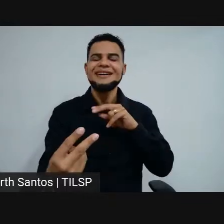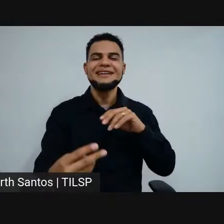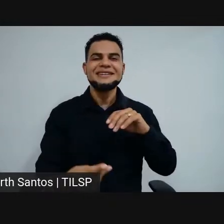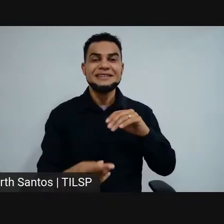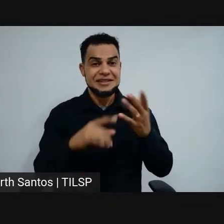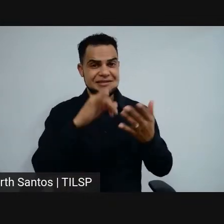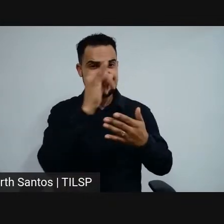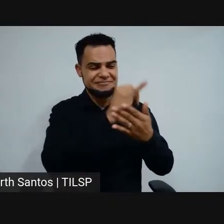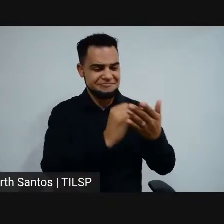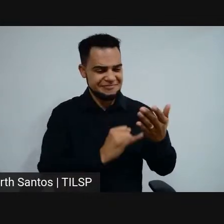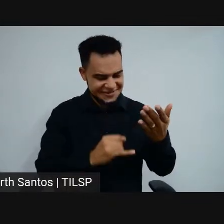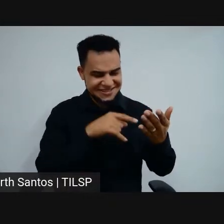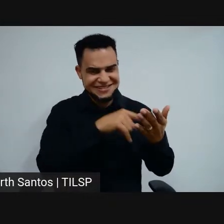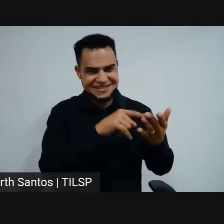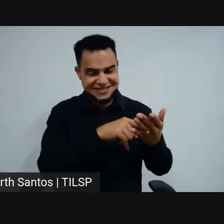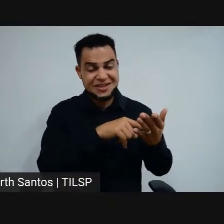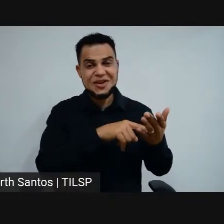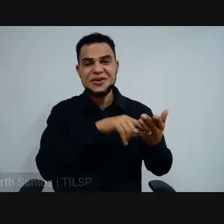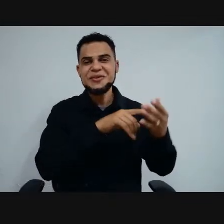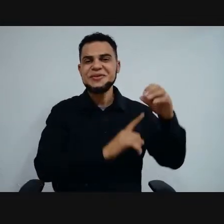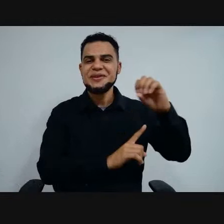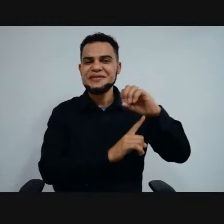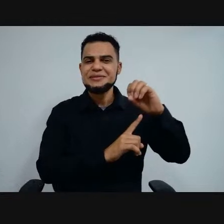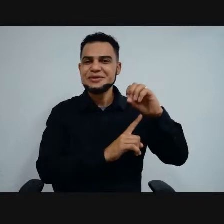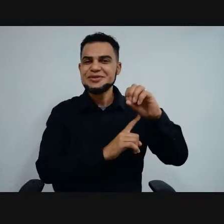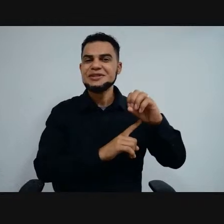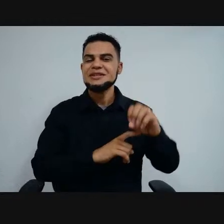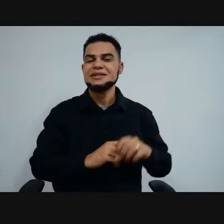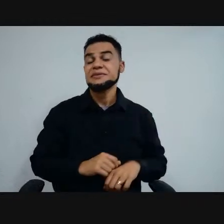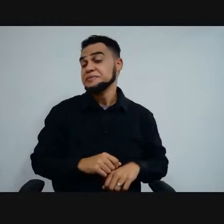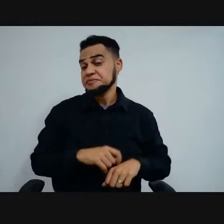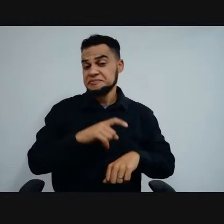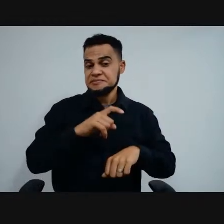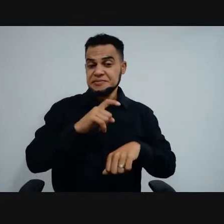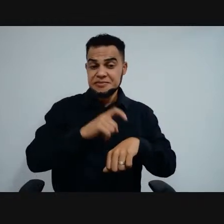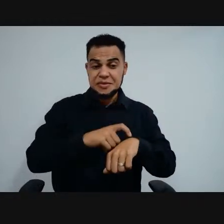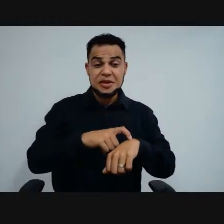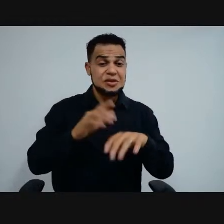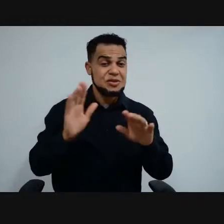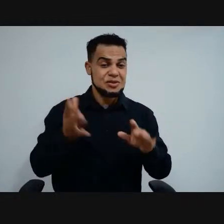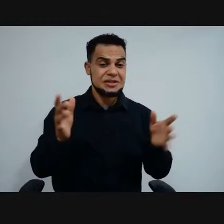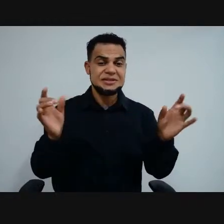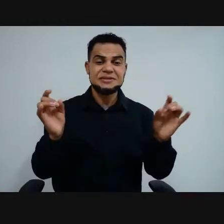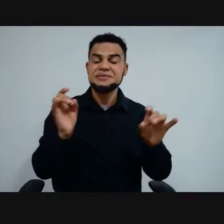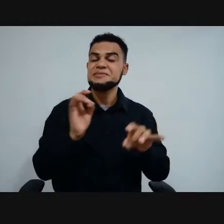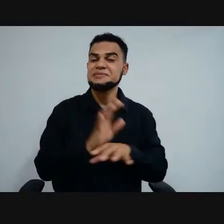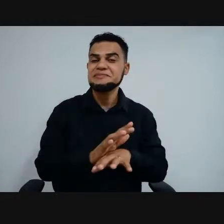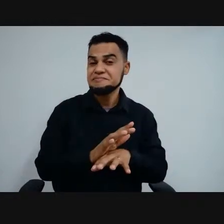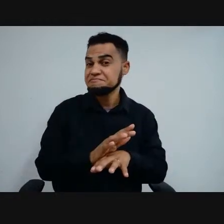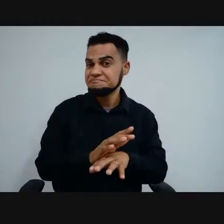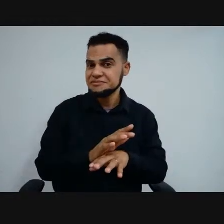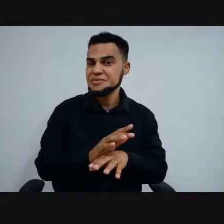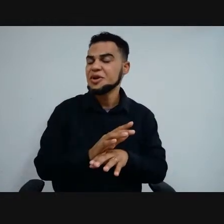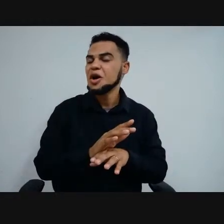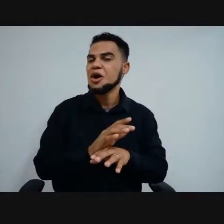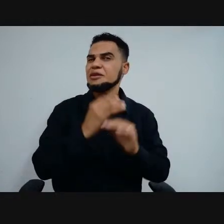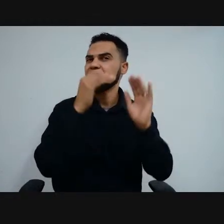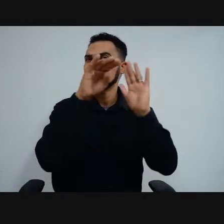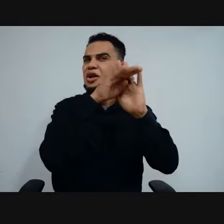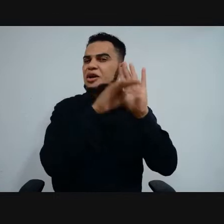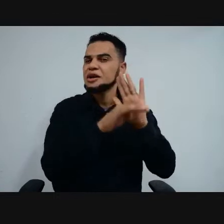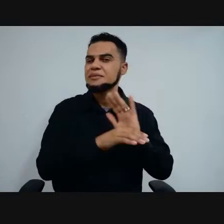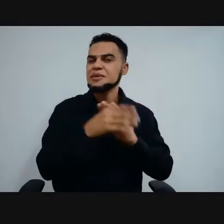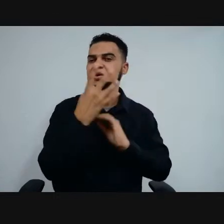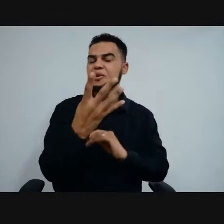e, em momento oportuno, momento que já está previsto no nosso cronograma, que vai ser no dia 4 do 12,